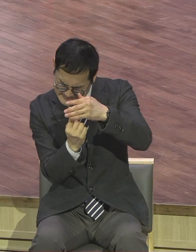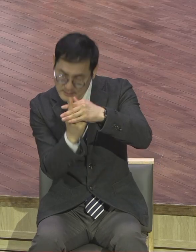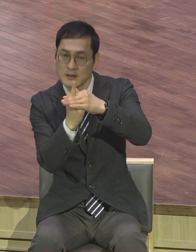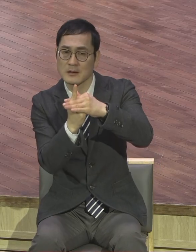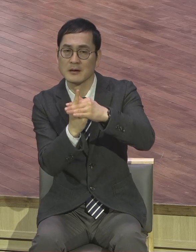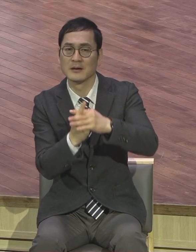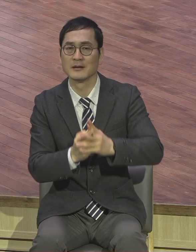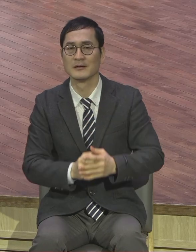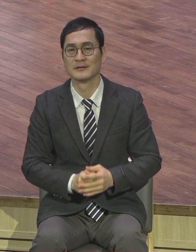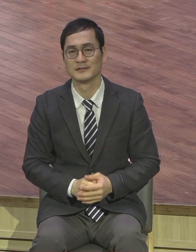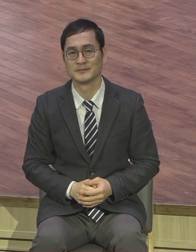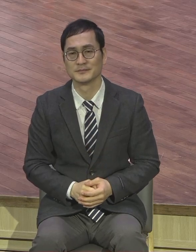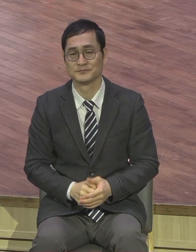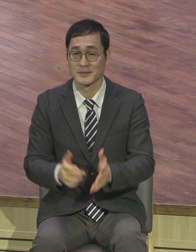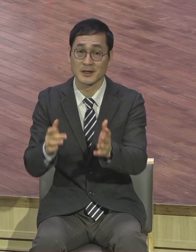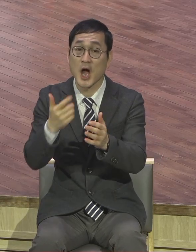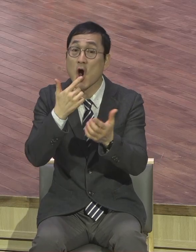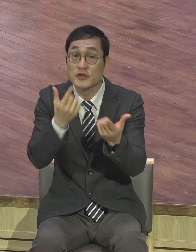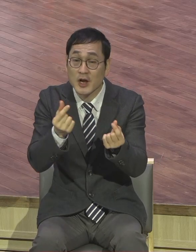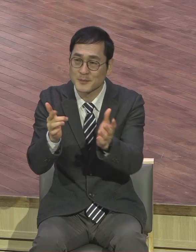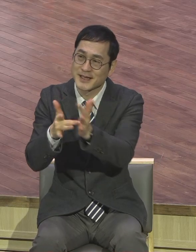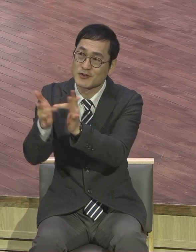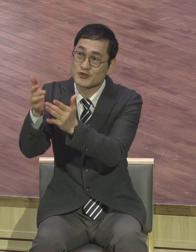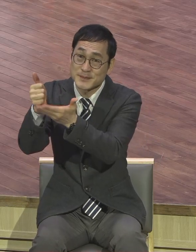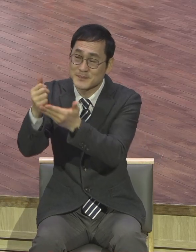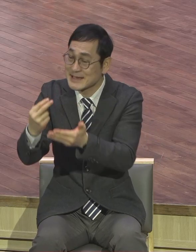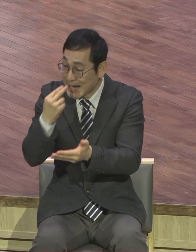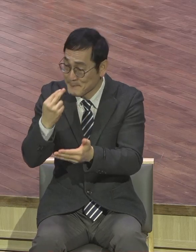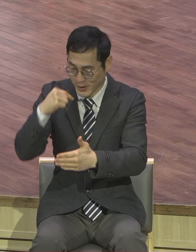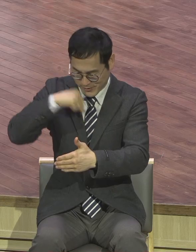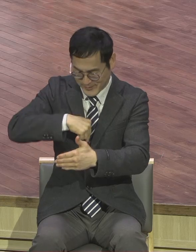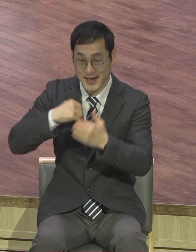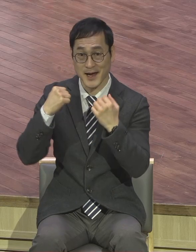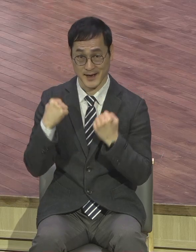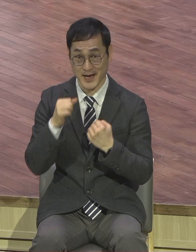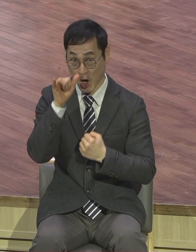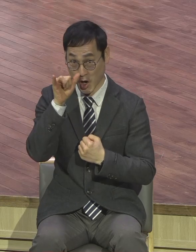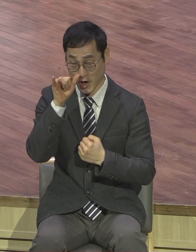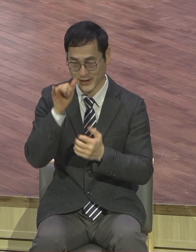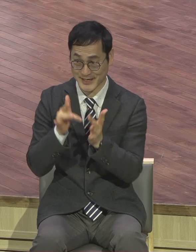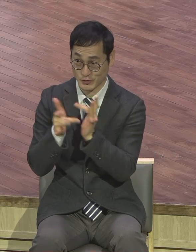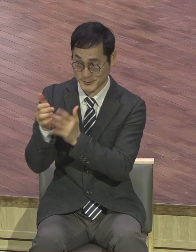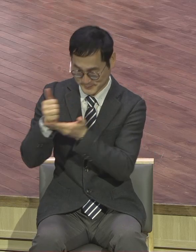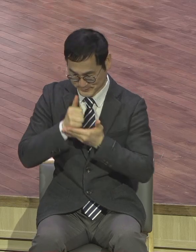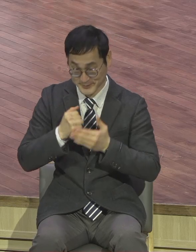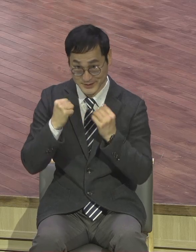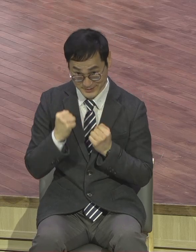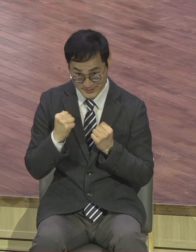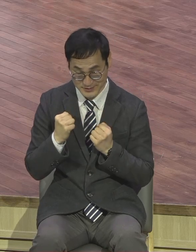하면 예수 생명이 여러분 속에 있다 하면 어떤 환경 가운데서도 성장과 변화가 일어나게 되어있다.